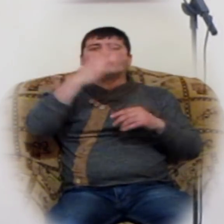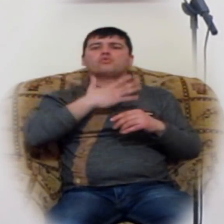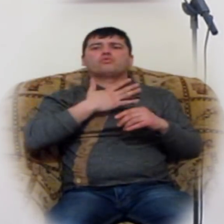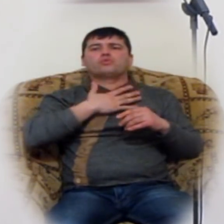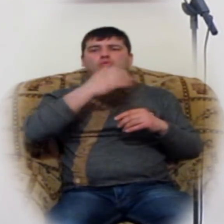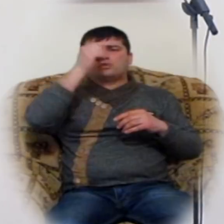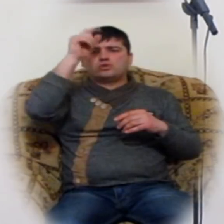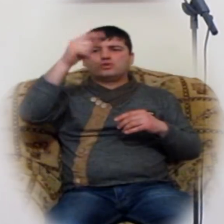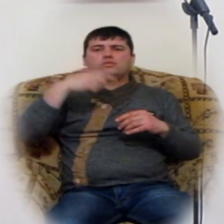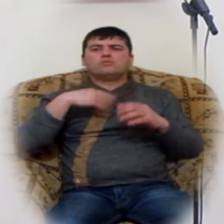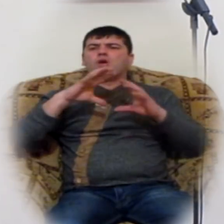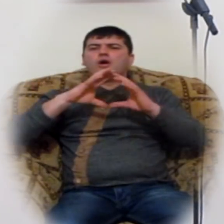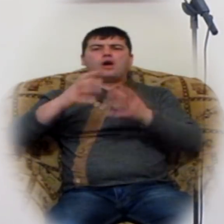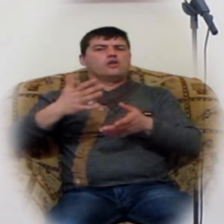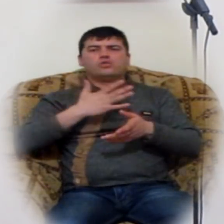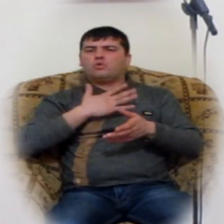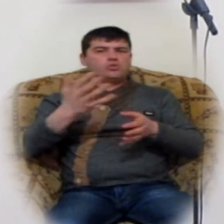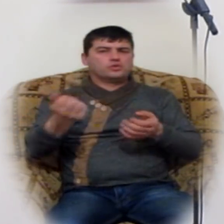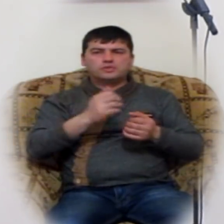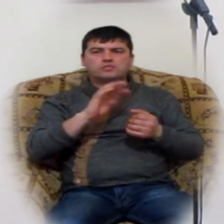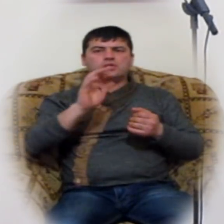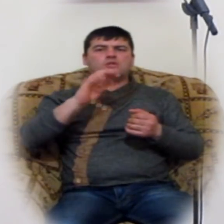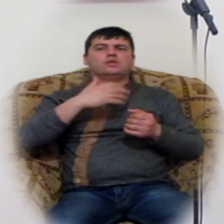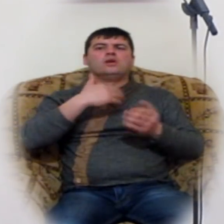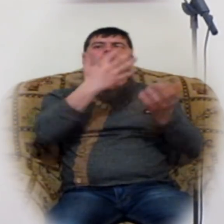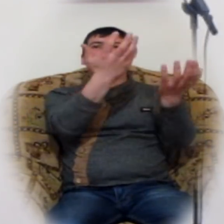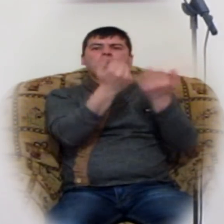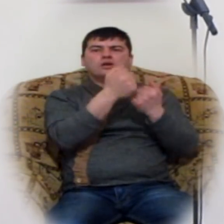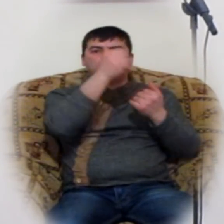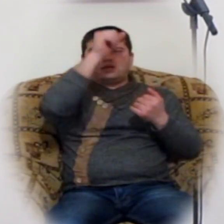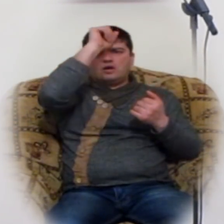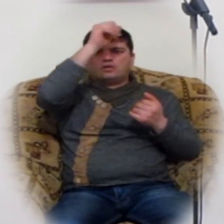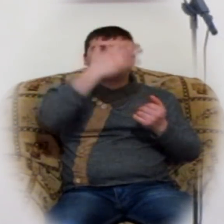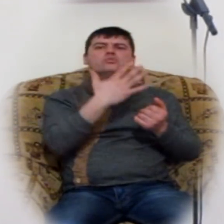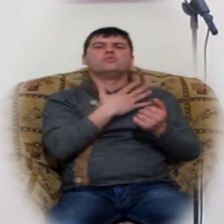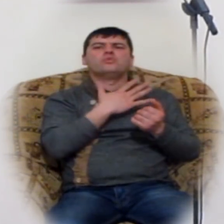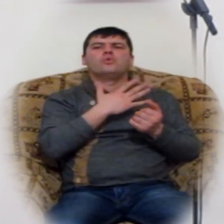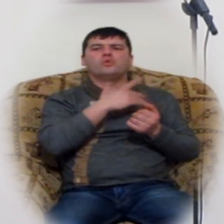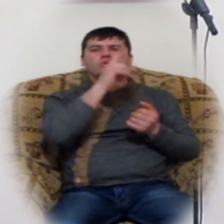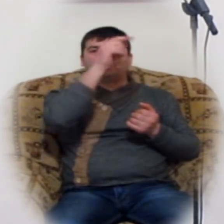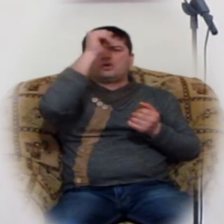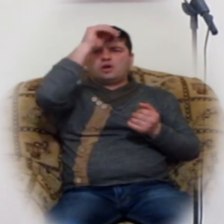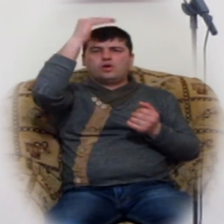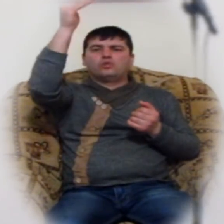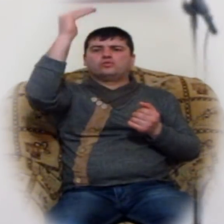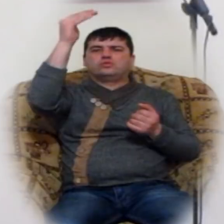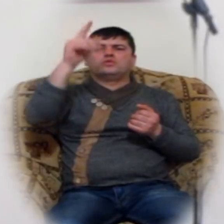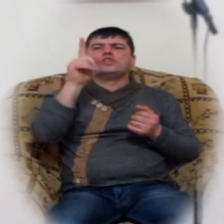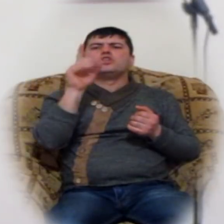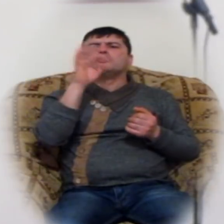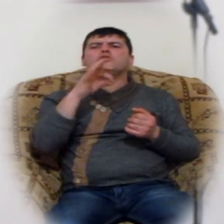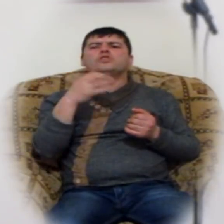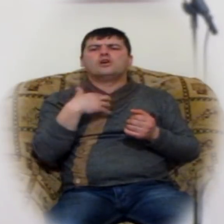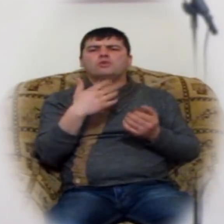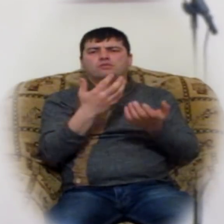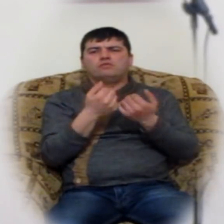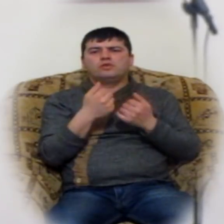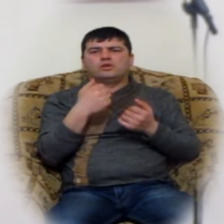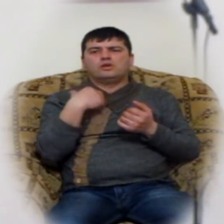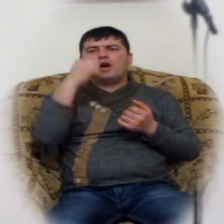Մենք աշխարի հոգին չարանք, այլ առանք այն հոգին, որ աստցուց է։նչի համար։